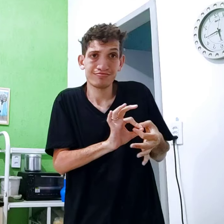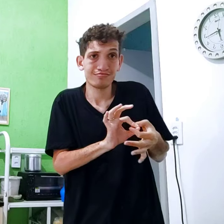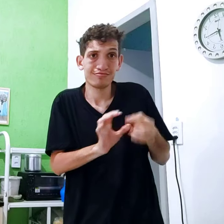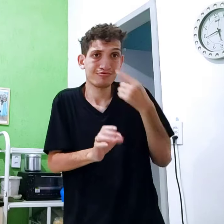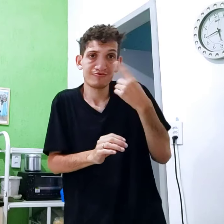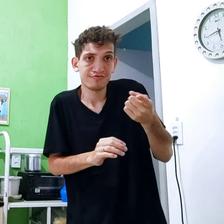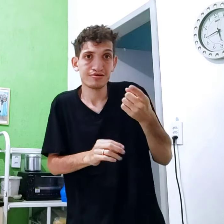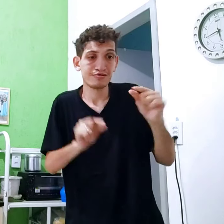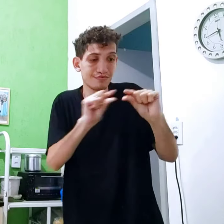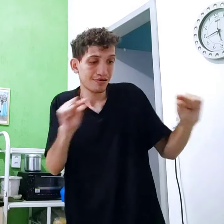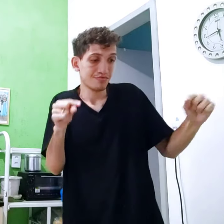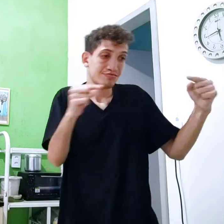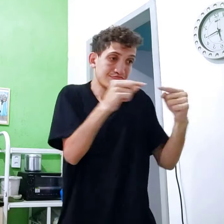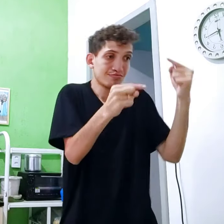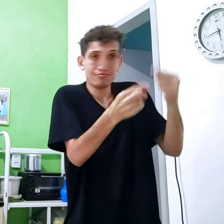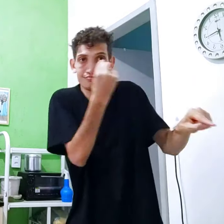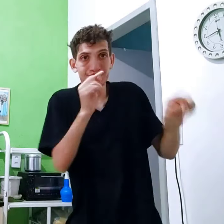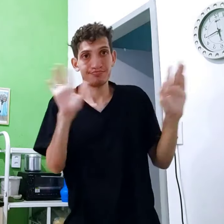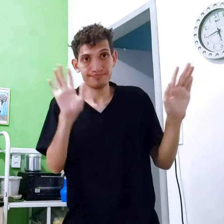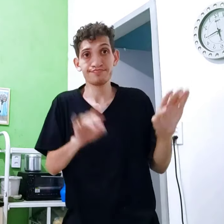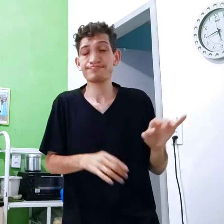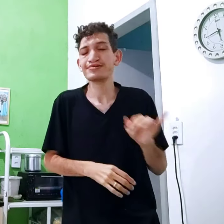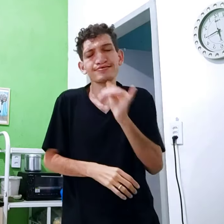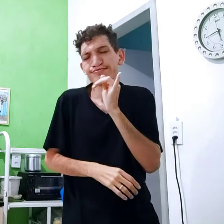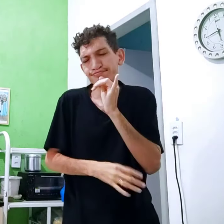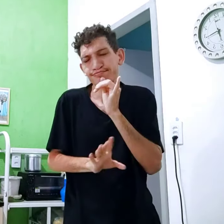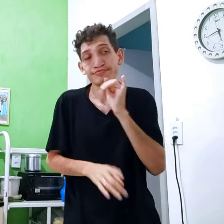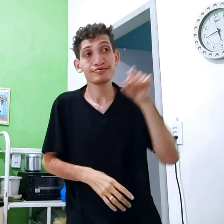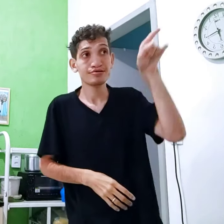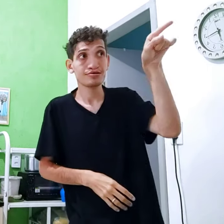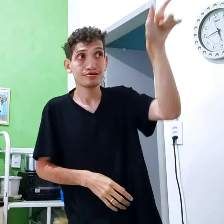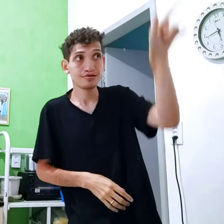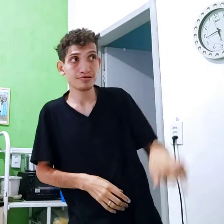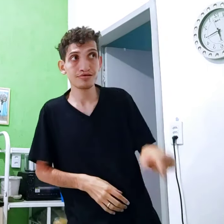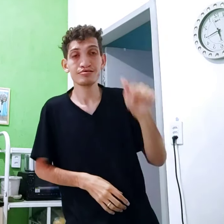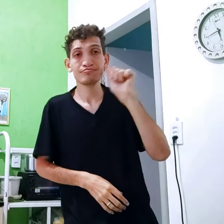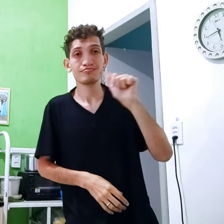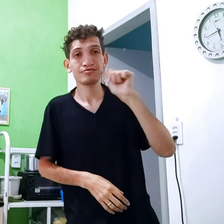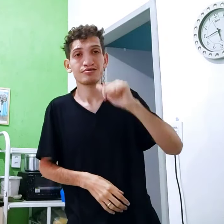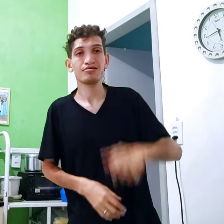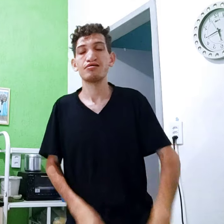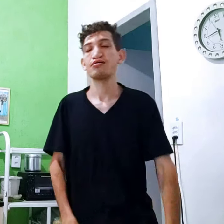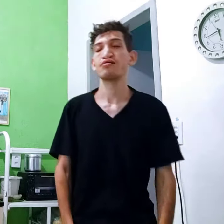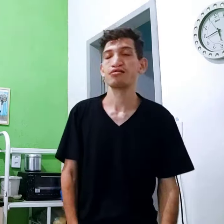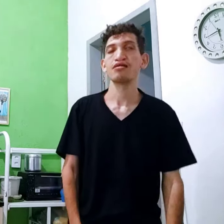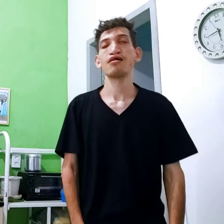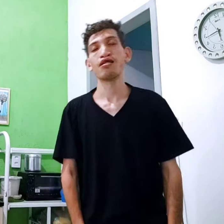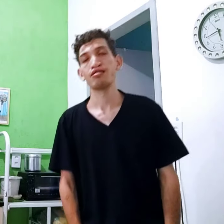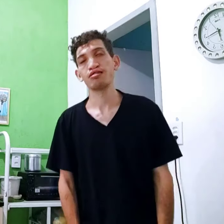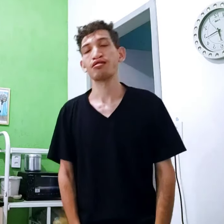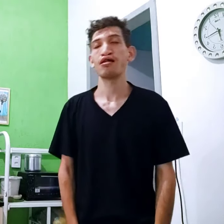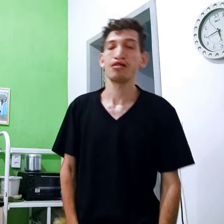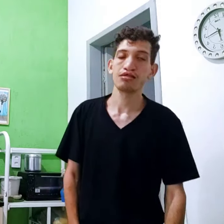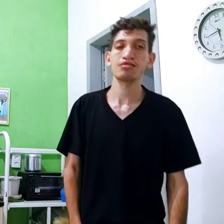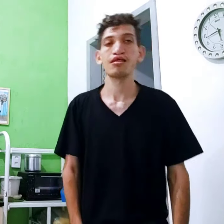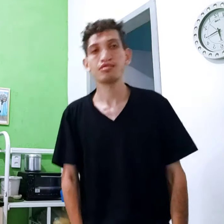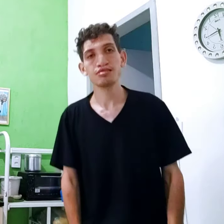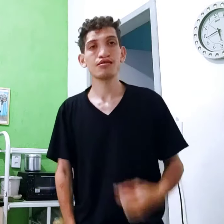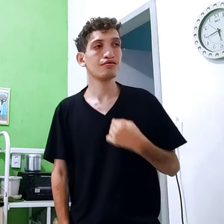como? No contexto, Então, lá atrás aplica ou não aplica? Por exemplo, Lá, a pessoa mulher, Ela tá lidando desse